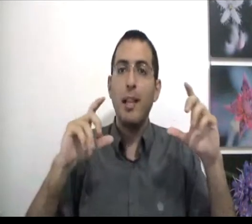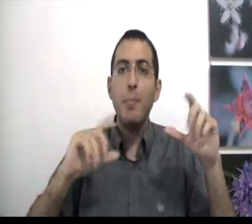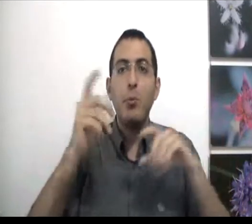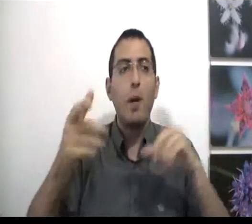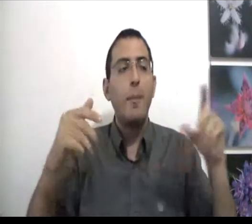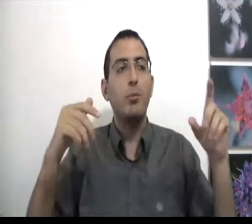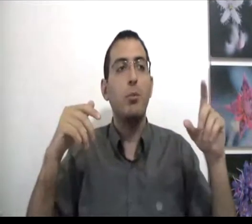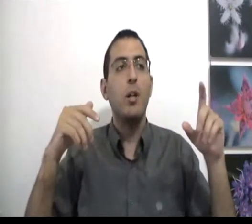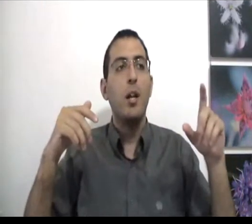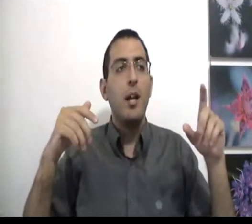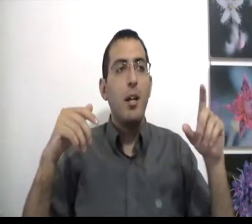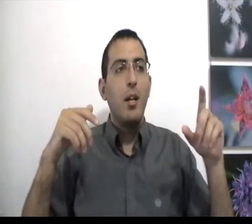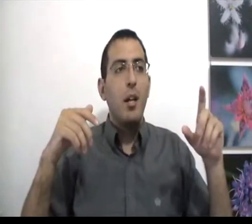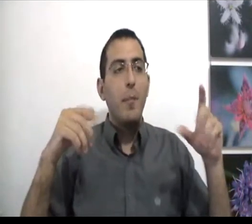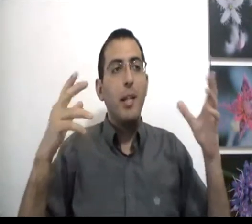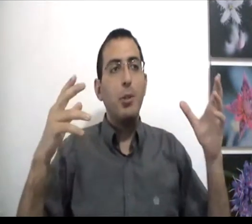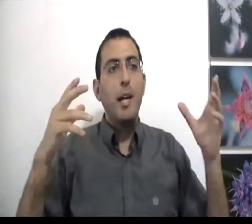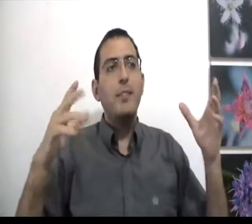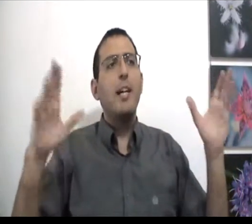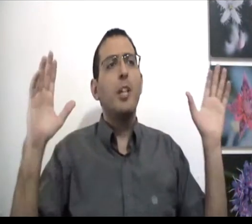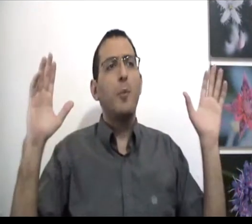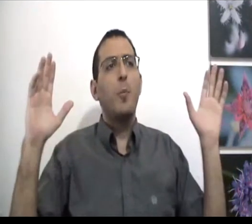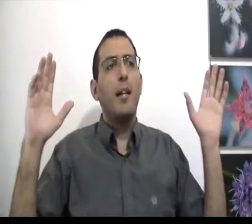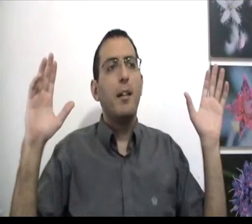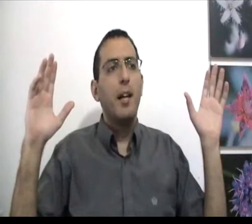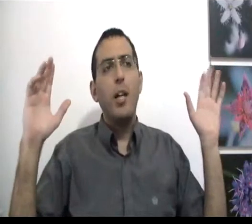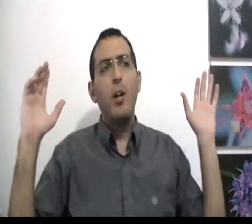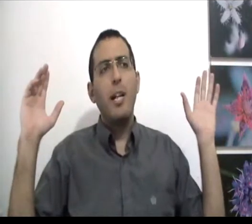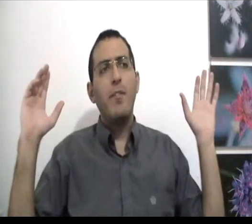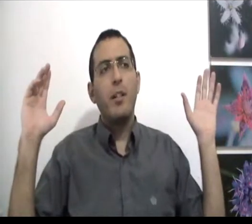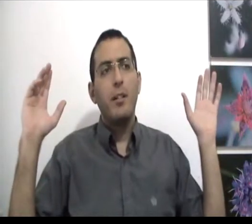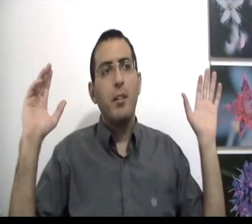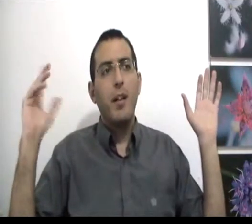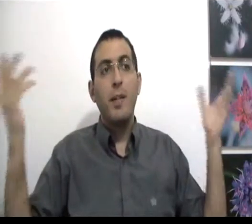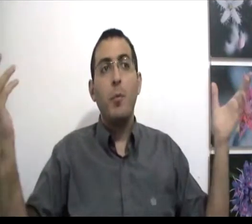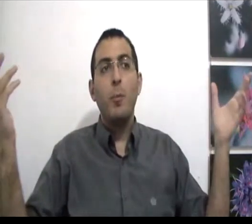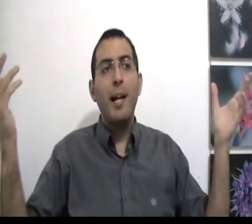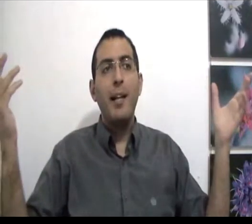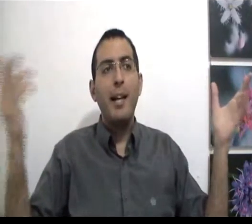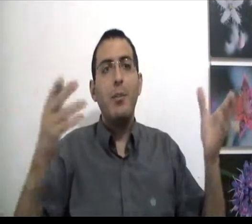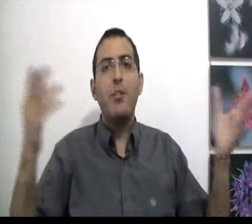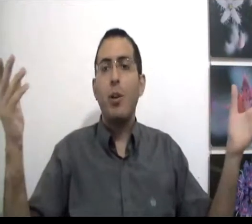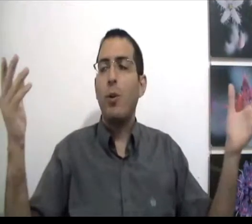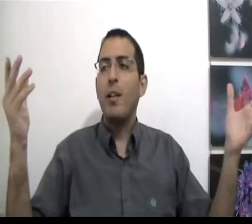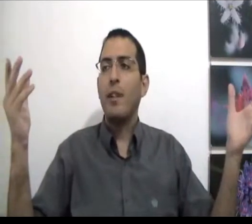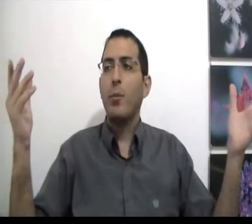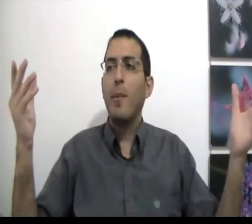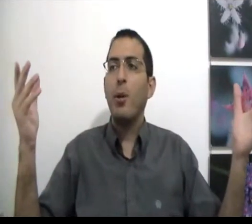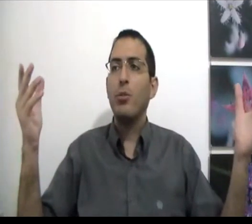עדיין בטוח במשהו ואני אדם שאומר הסרט שלי מוגבל אני לא יכול להבין אבל אם הוא מוגבל איך אתה יודע שאתה לא יכול להבין אולי בכל